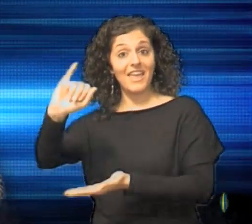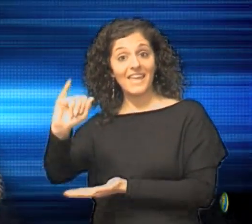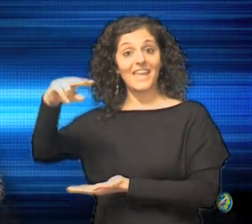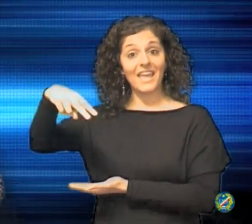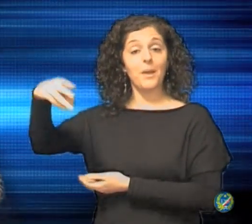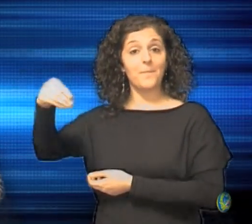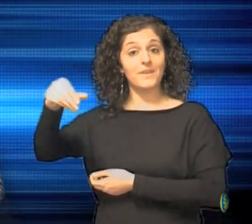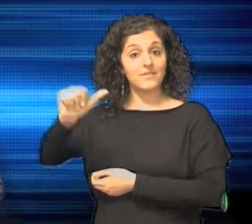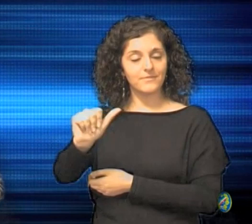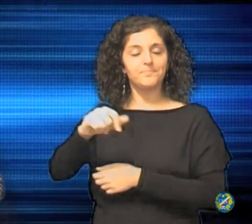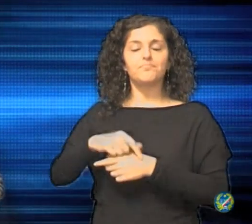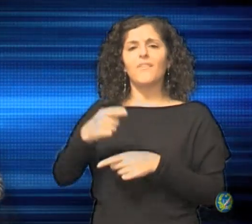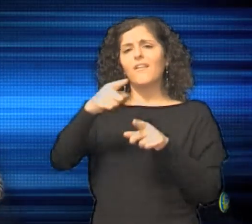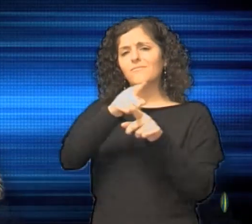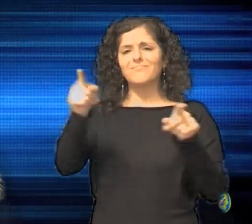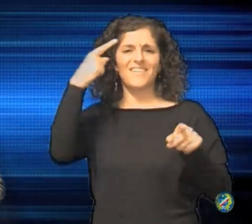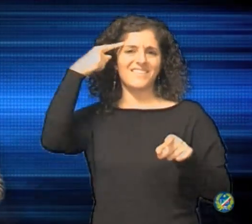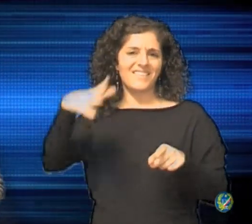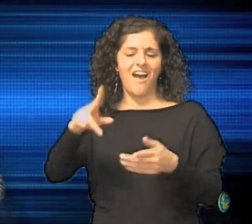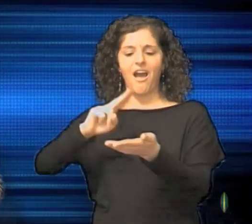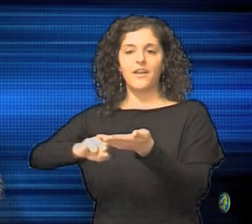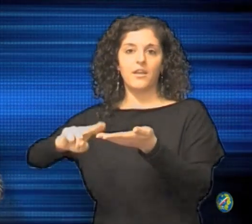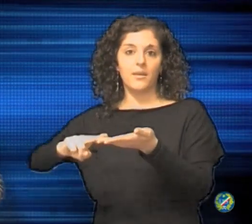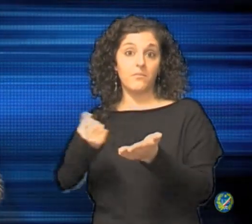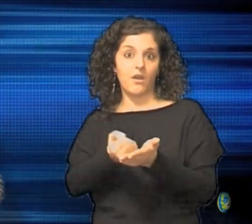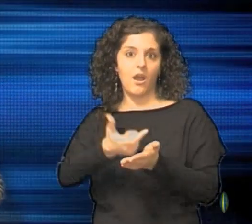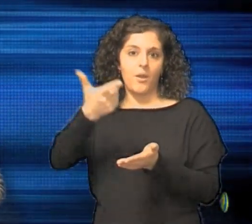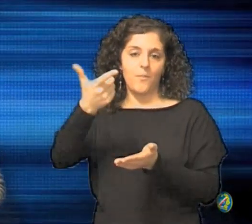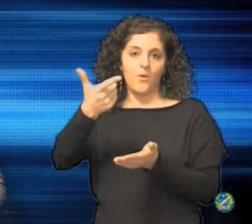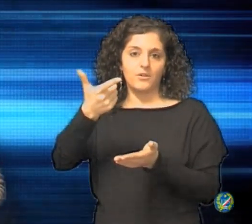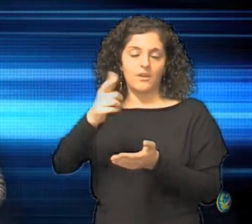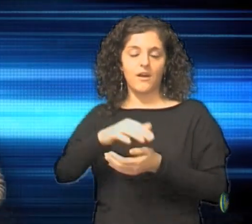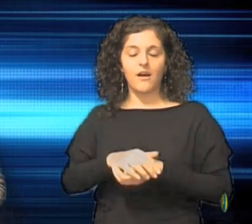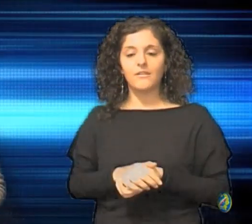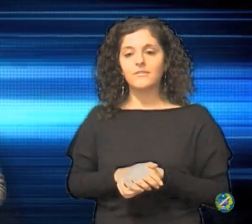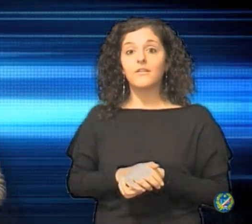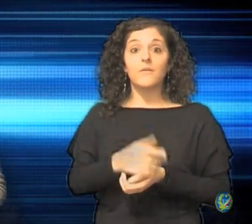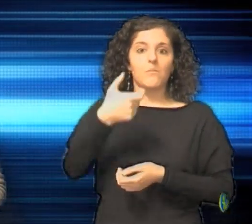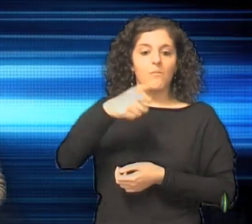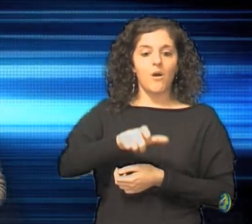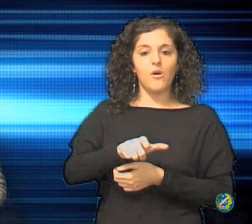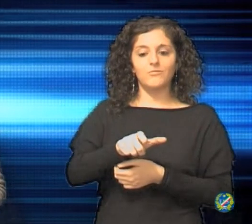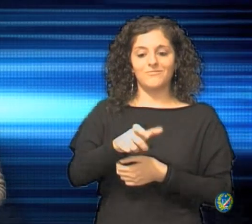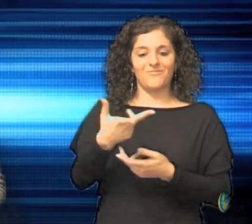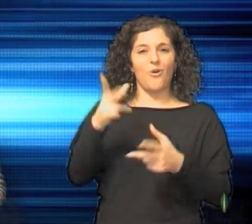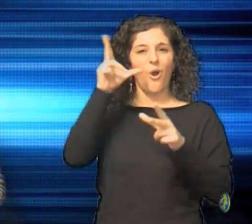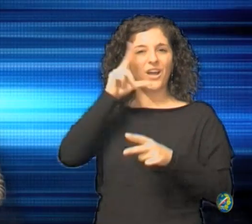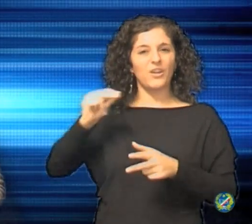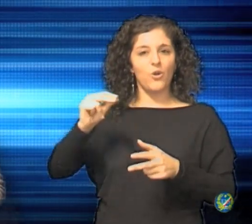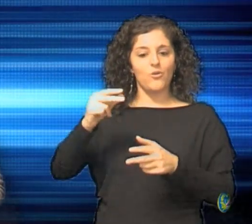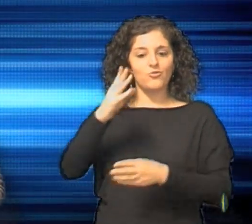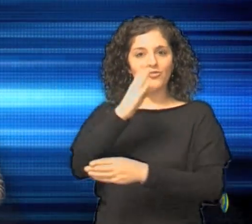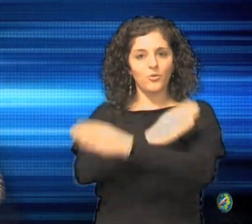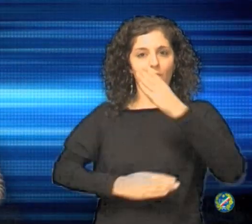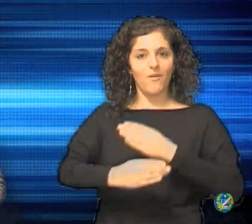molto importante sia in tema di riconoscimento dell'invalidità, in quanto è cambiata la